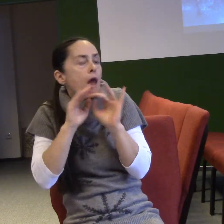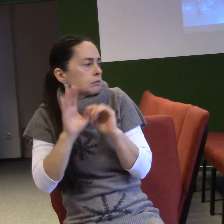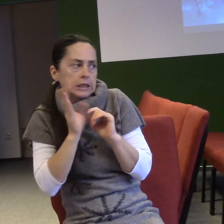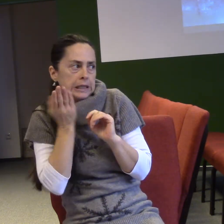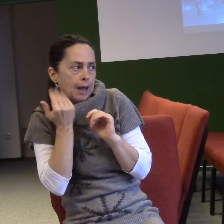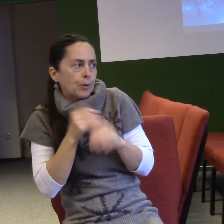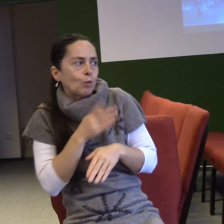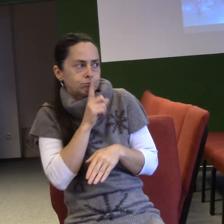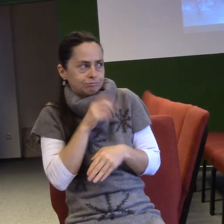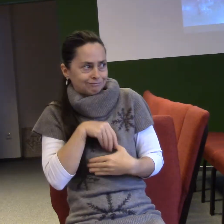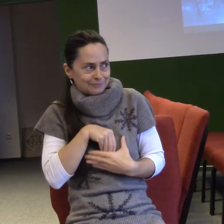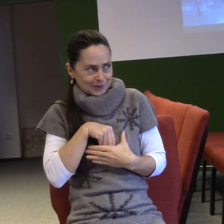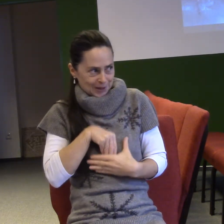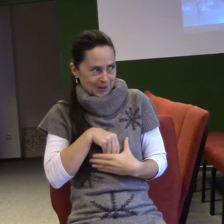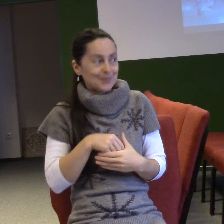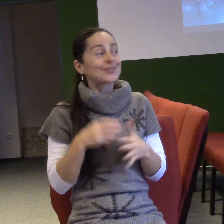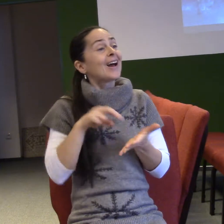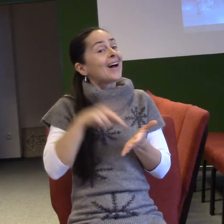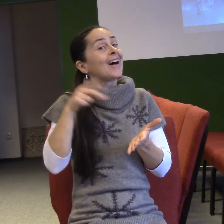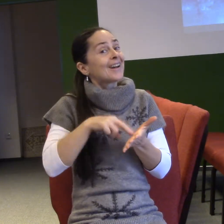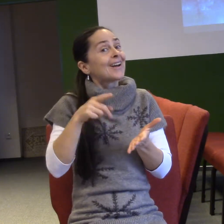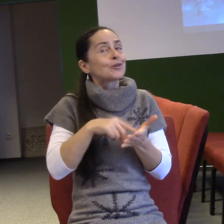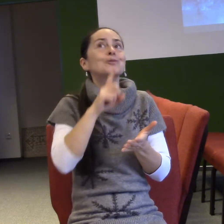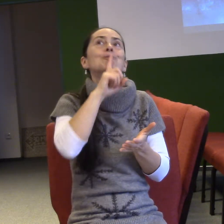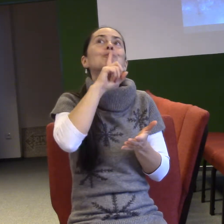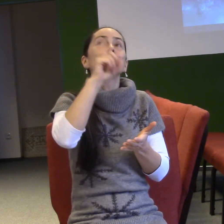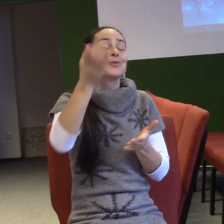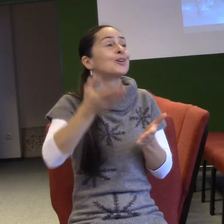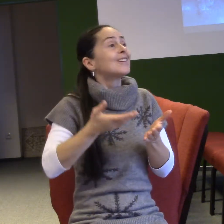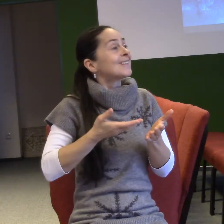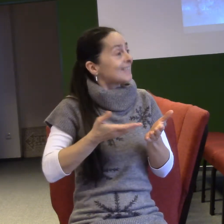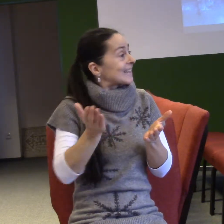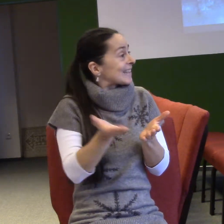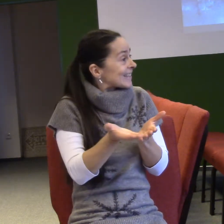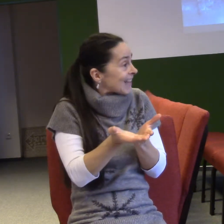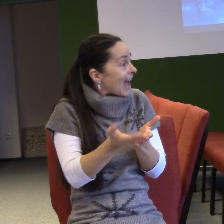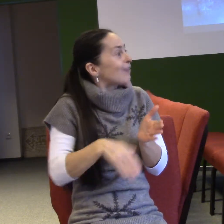Radovala se. Bůh se nade mnou slitoval a zbavil mě mého neštěstí.